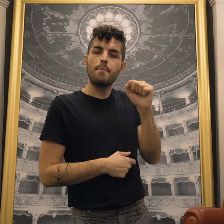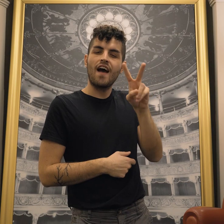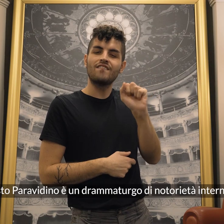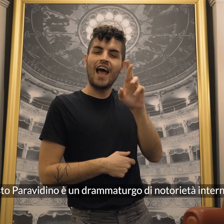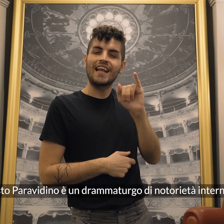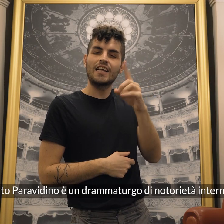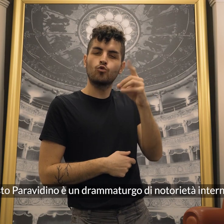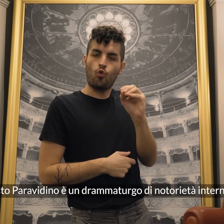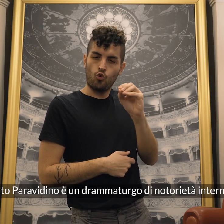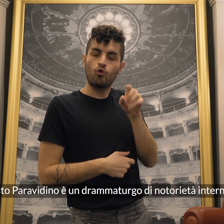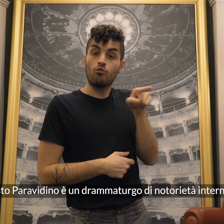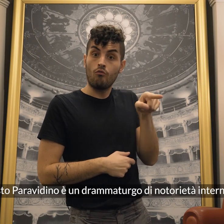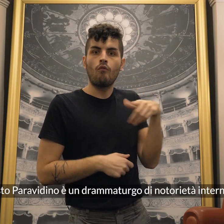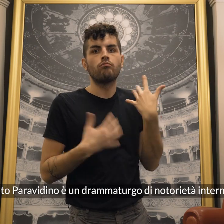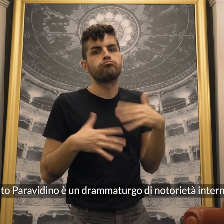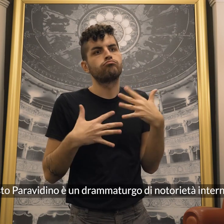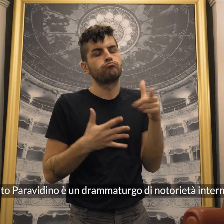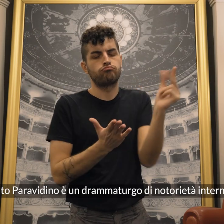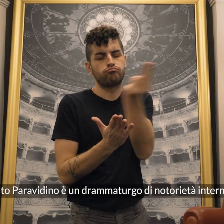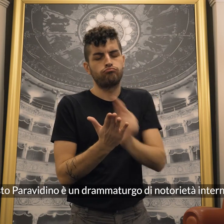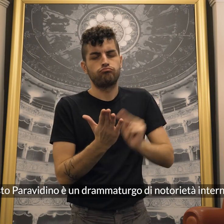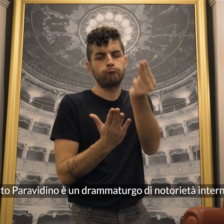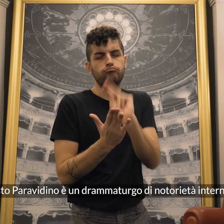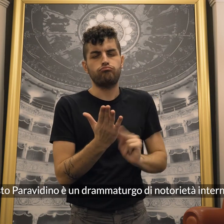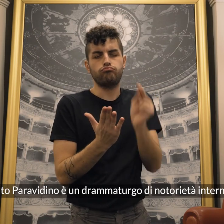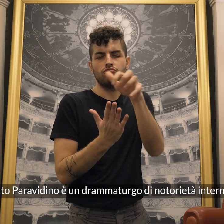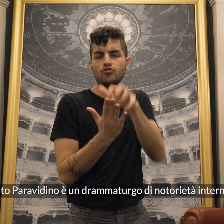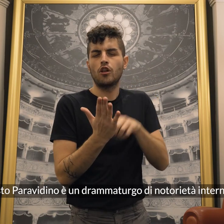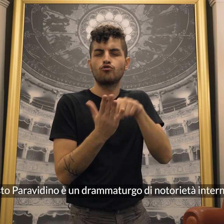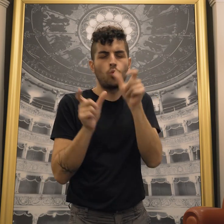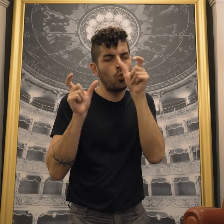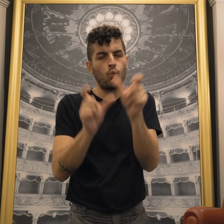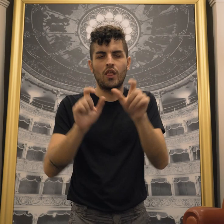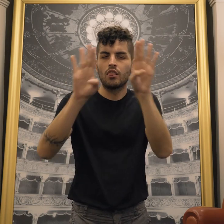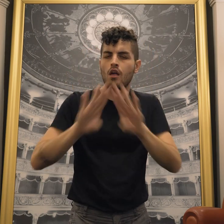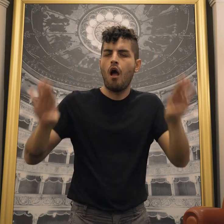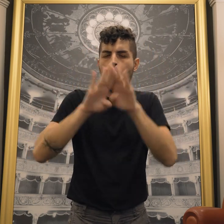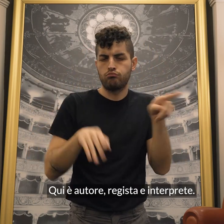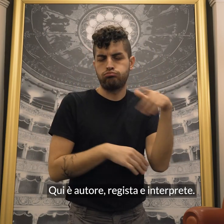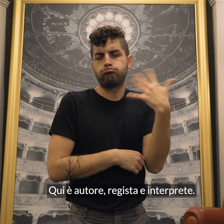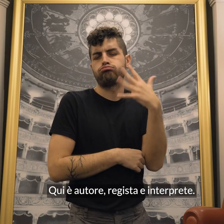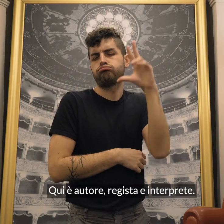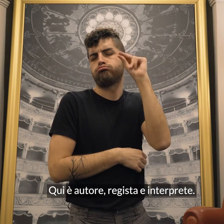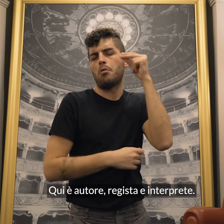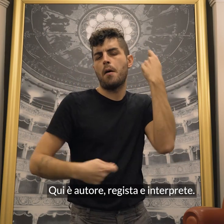Fausto Parabidino è un drammaturgo di notorietà internazionale. Qui è autore,